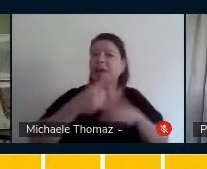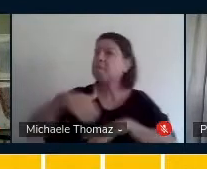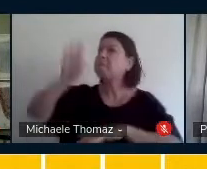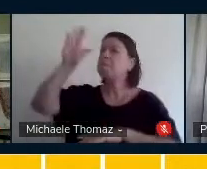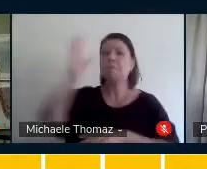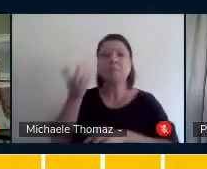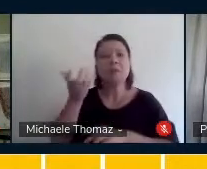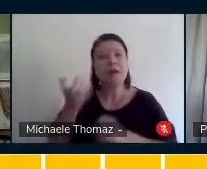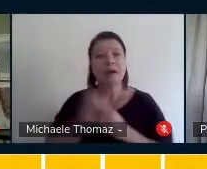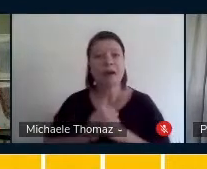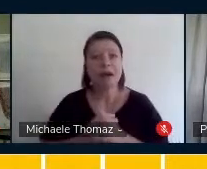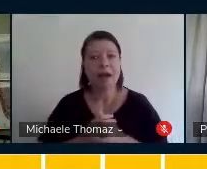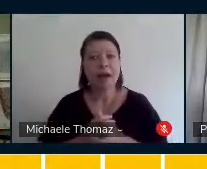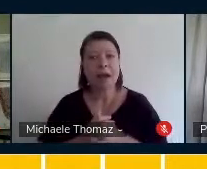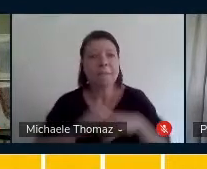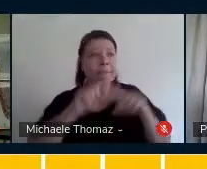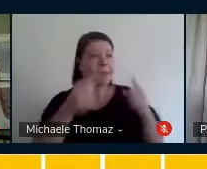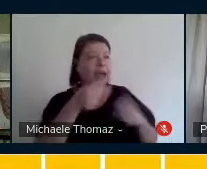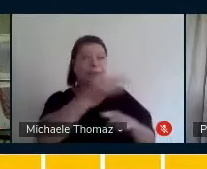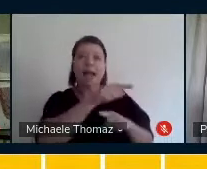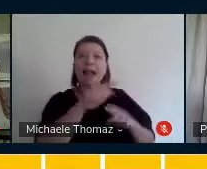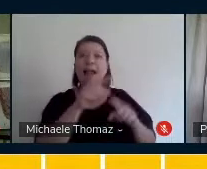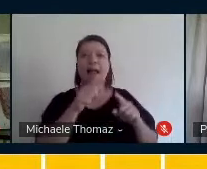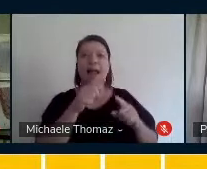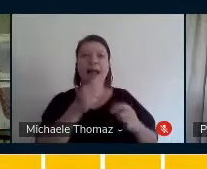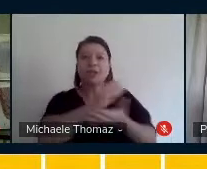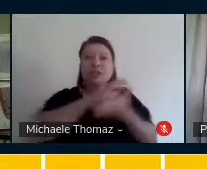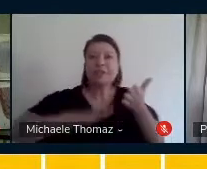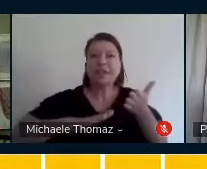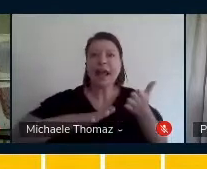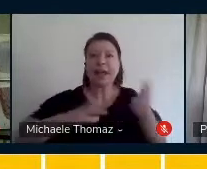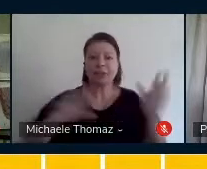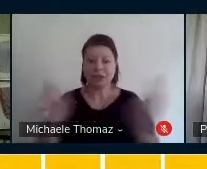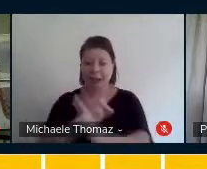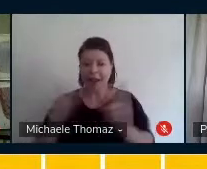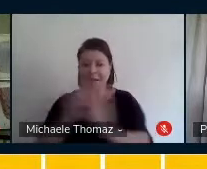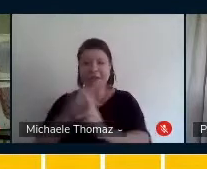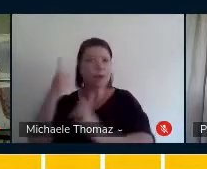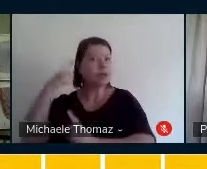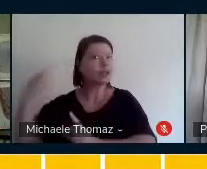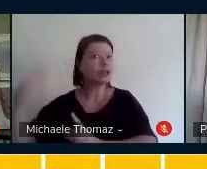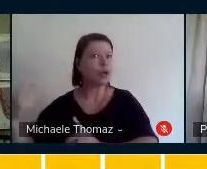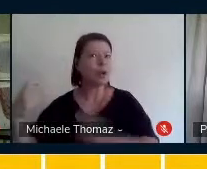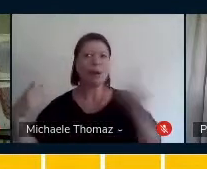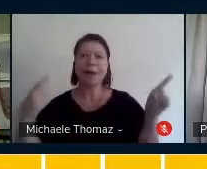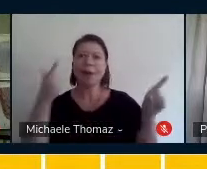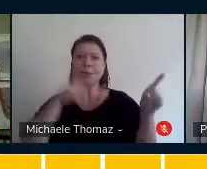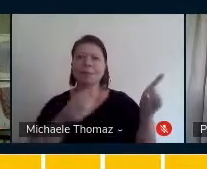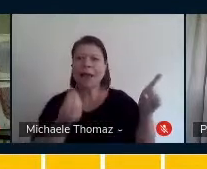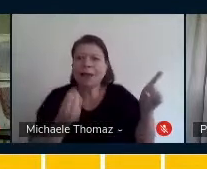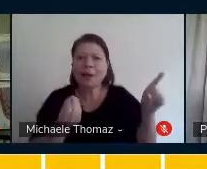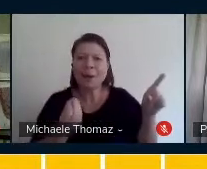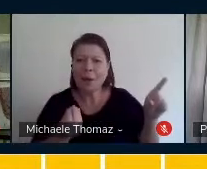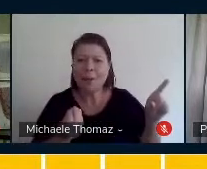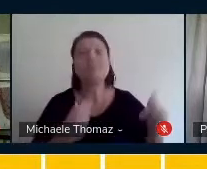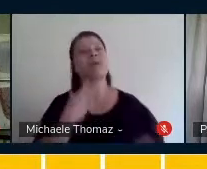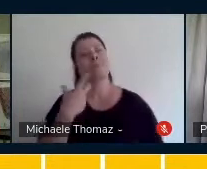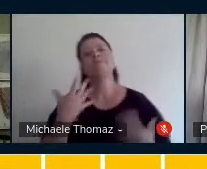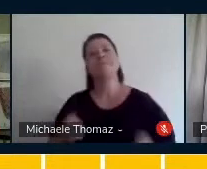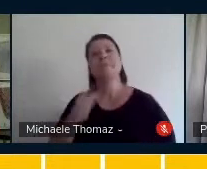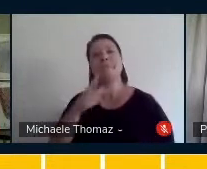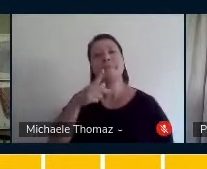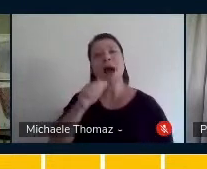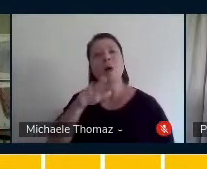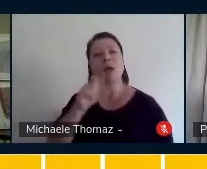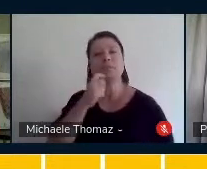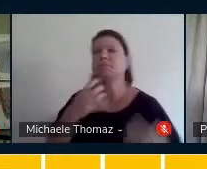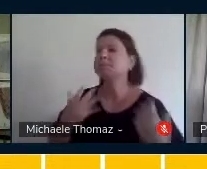relacionadas com o universo sonoro. Aí, eu falei, gente, vamos ver como que é, né? Aí, a Paula foi para a frente da sala de aula, tinha